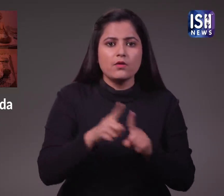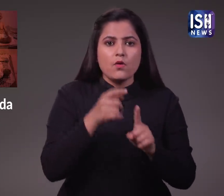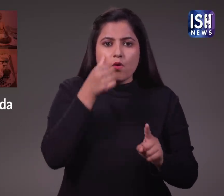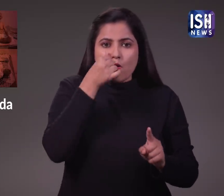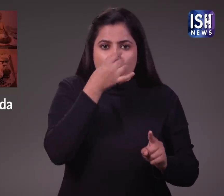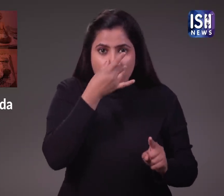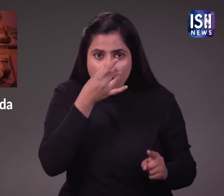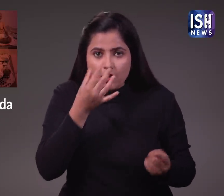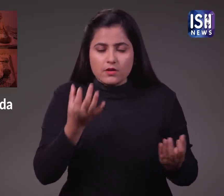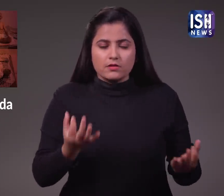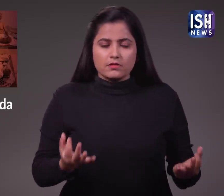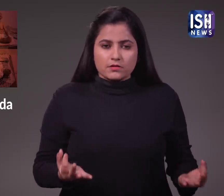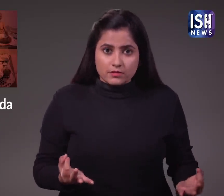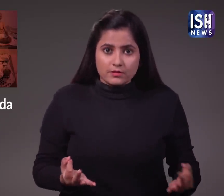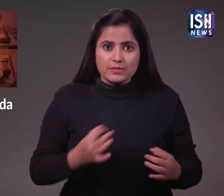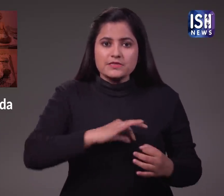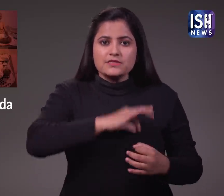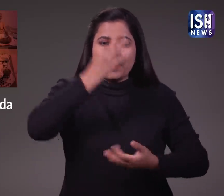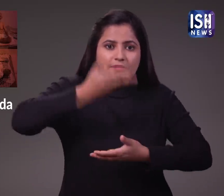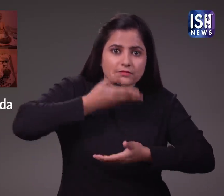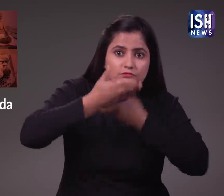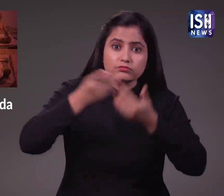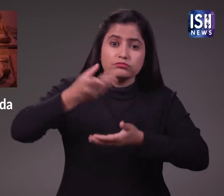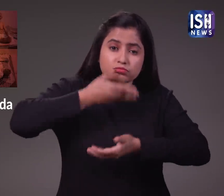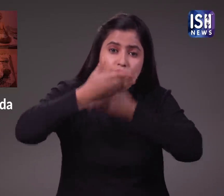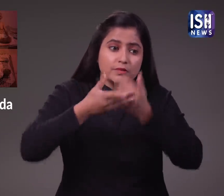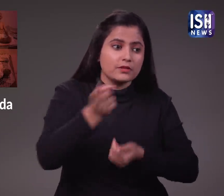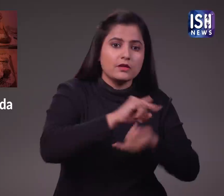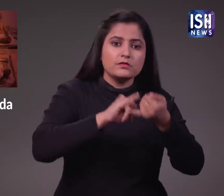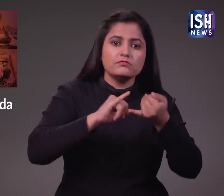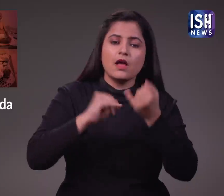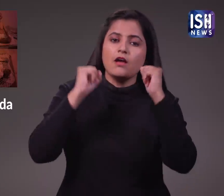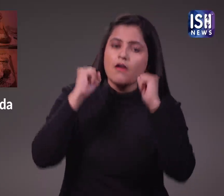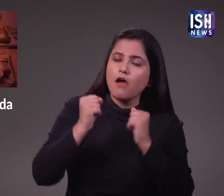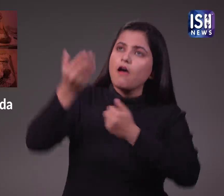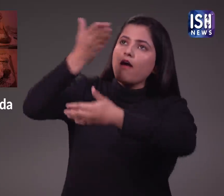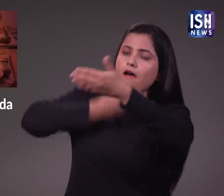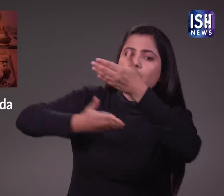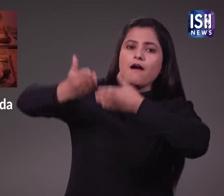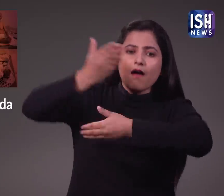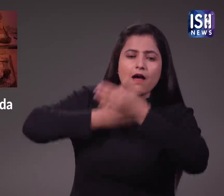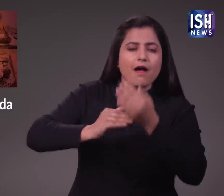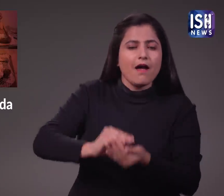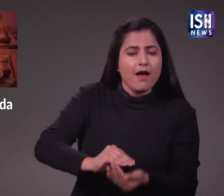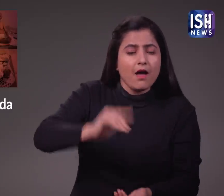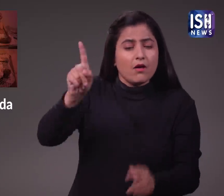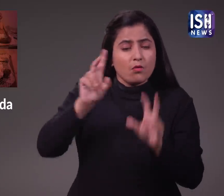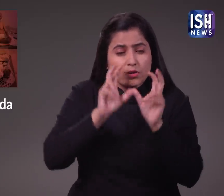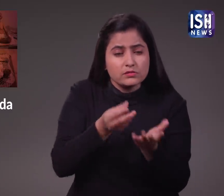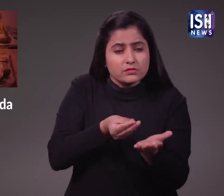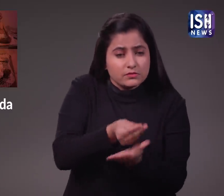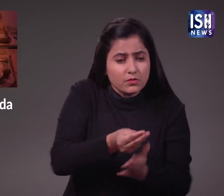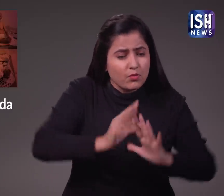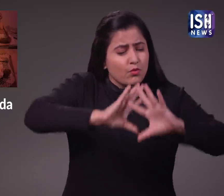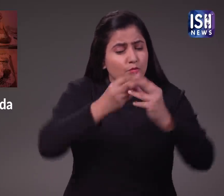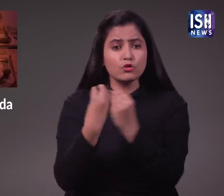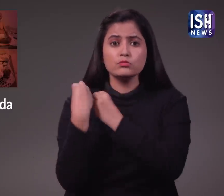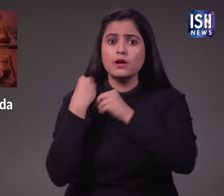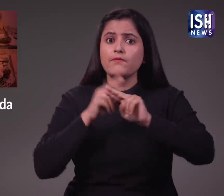कोस्वामी ने उनका पालन पोशन किया योग और ध्यान सहित सभी व्यवहारिक और आध्यात्मिक शिक्षा दी उन्होंने